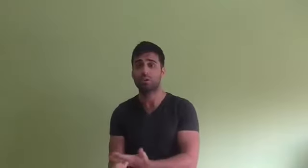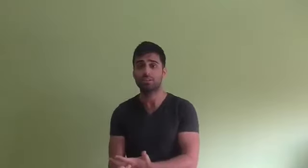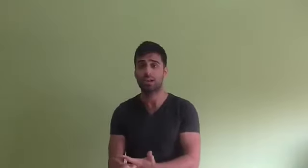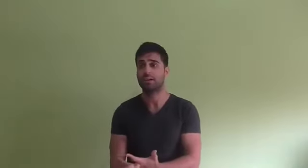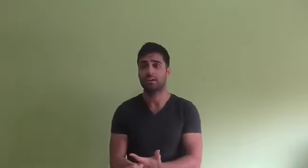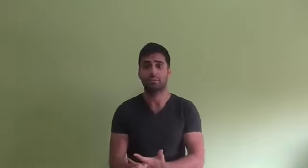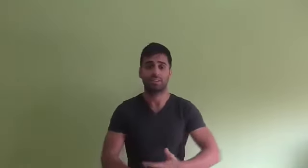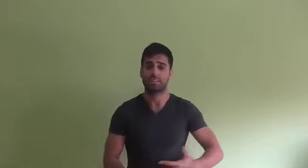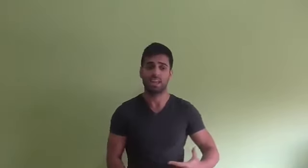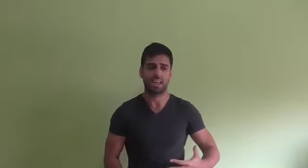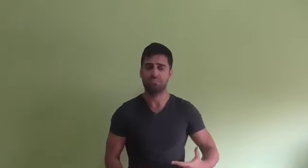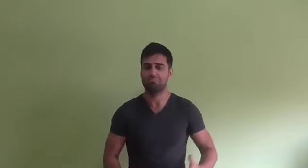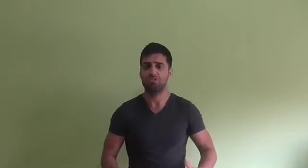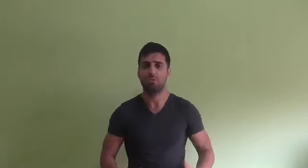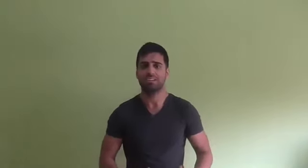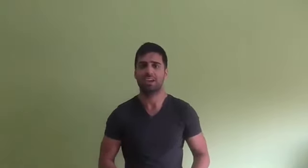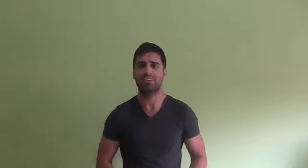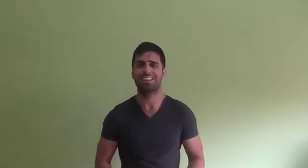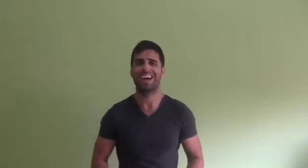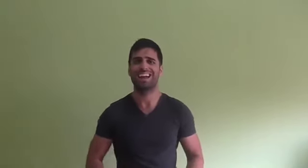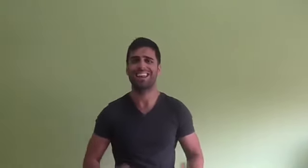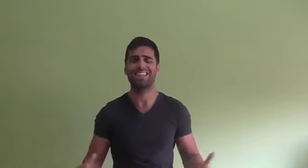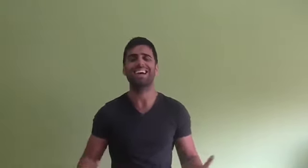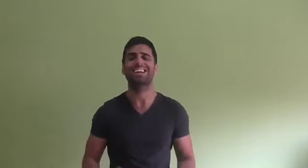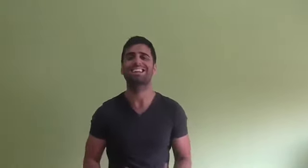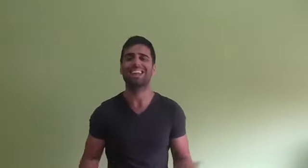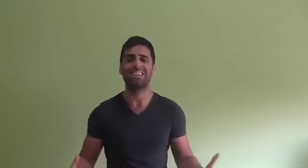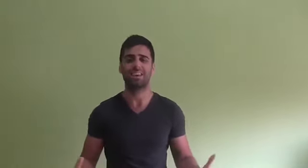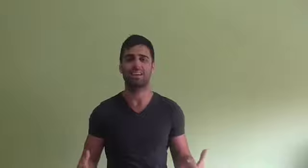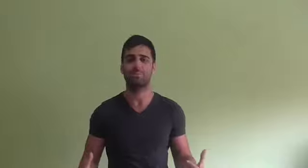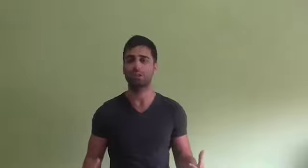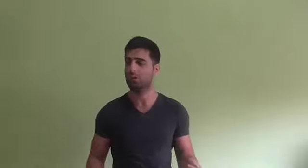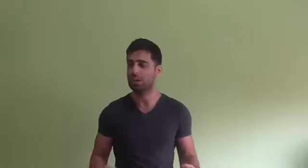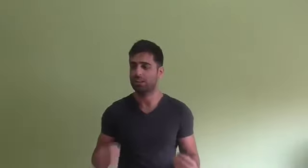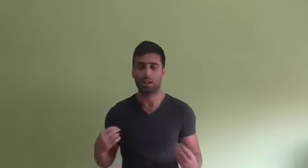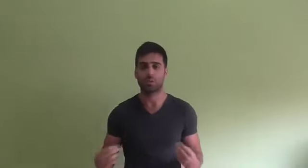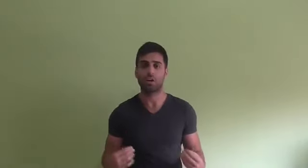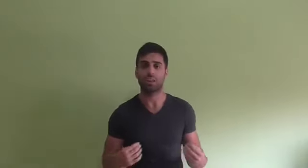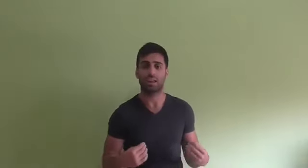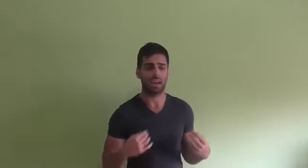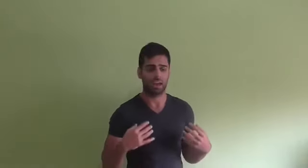egoísta. Me decía de que no me hacía falta nada ni nadie en el mundo. De que lo único que